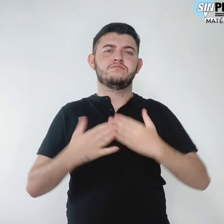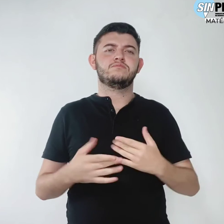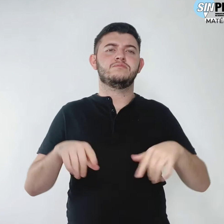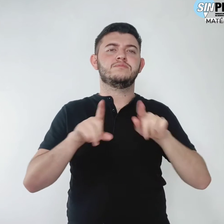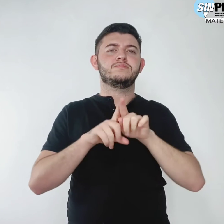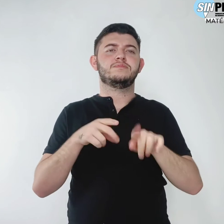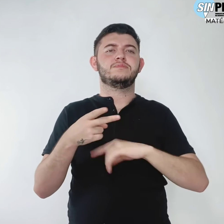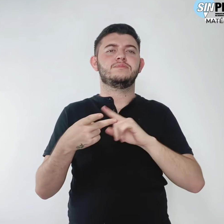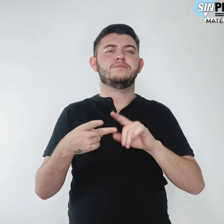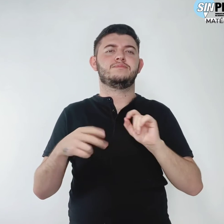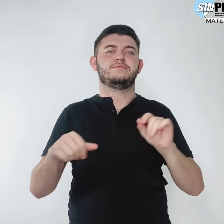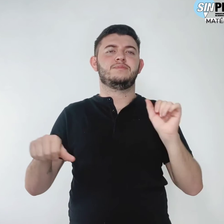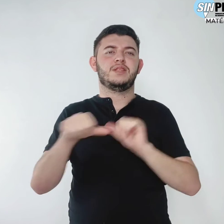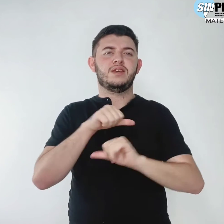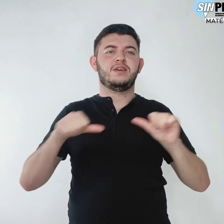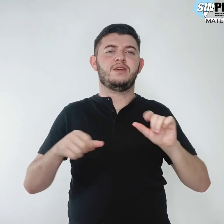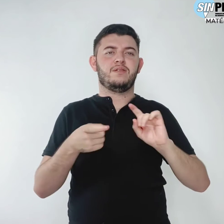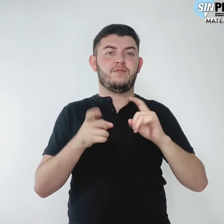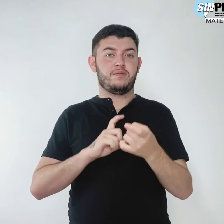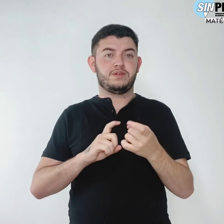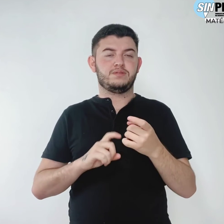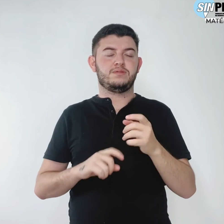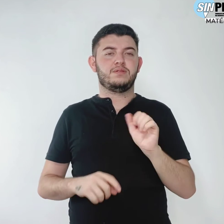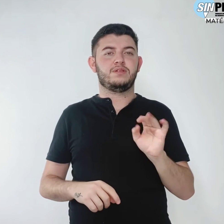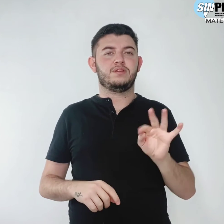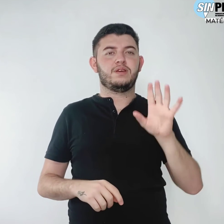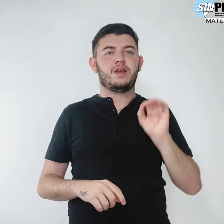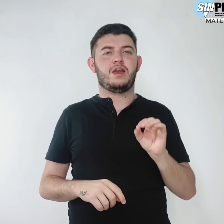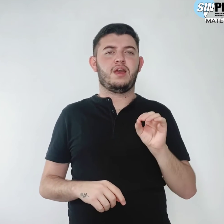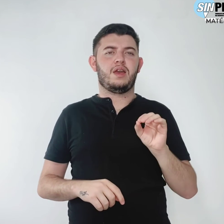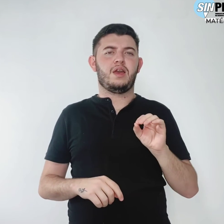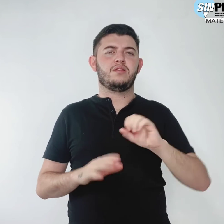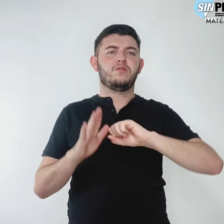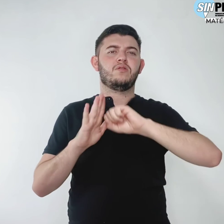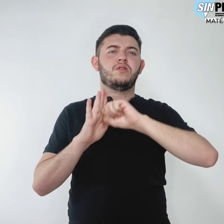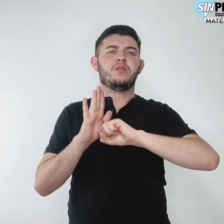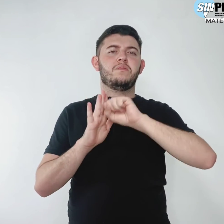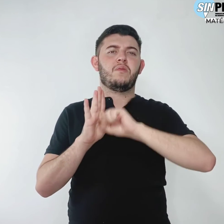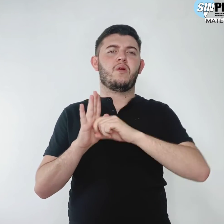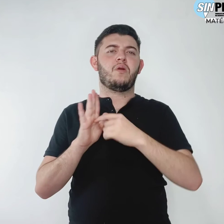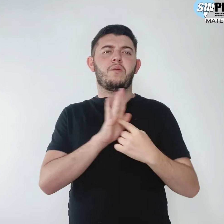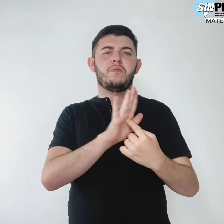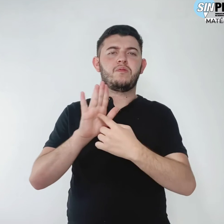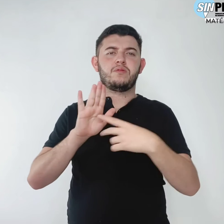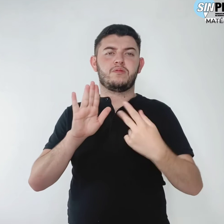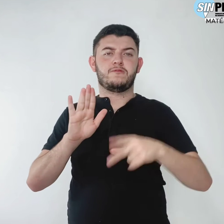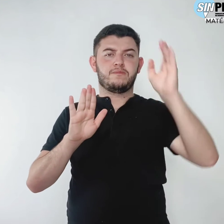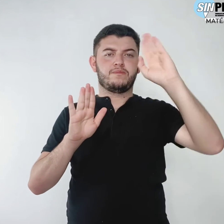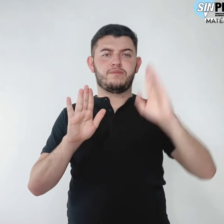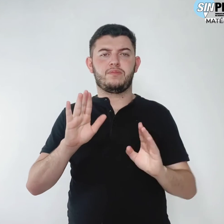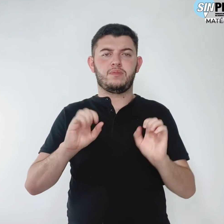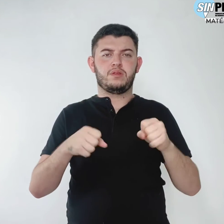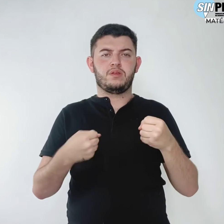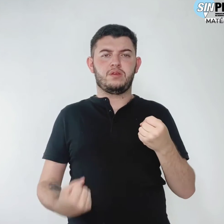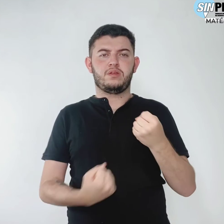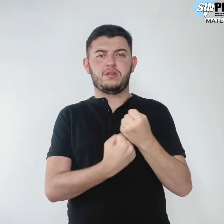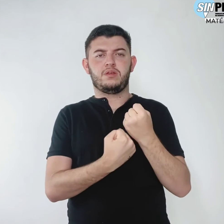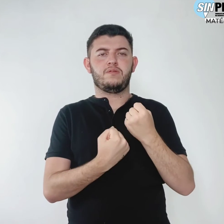administrativa. Atos simbólicos pelo Brasil em defesa e na